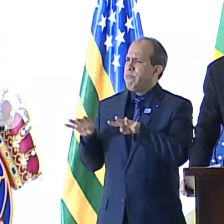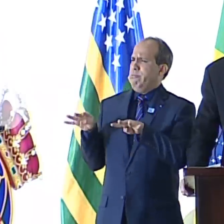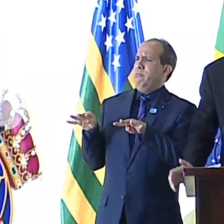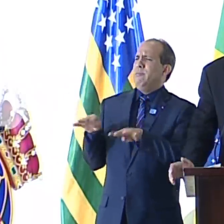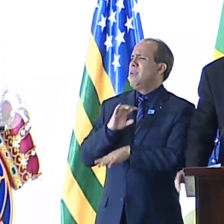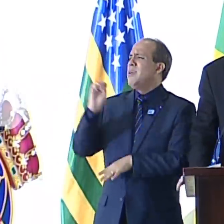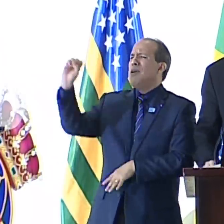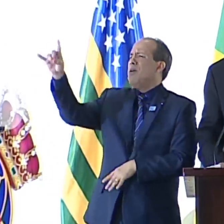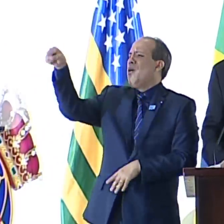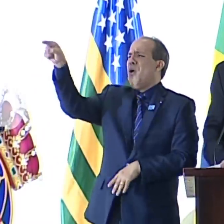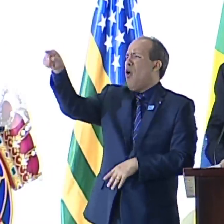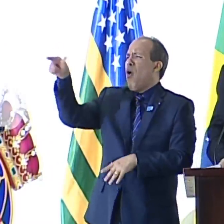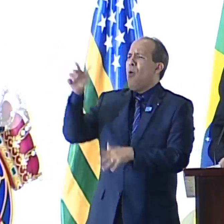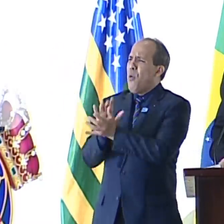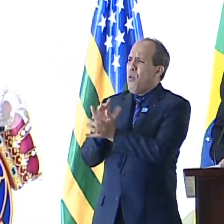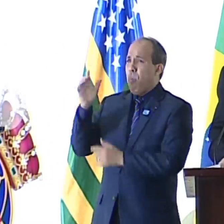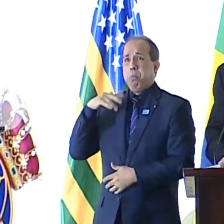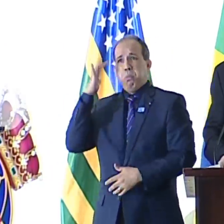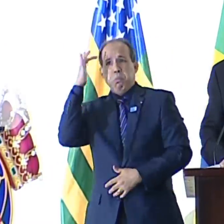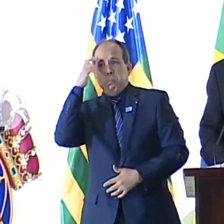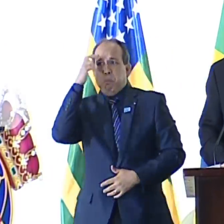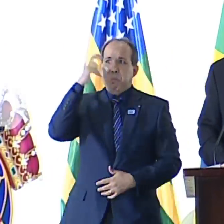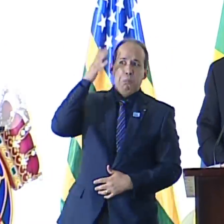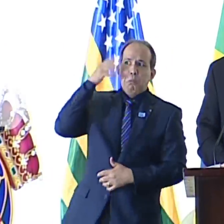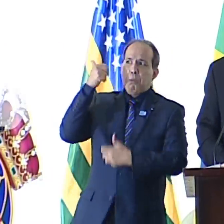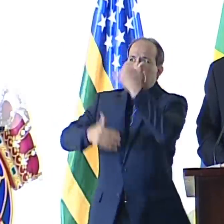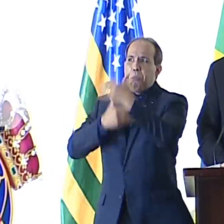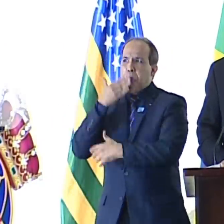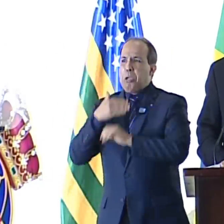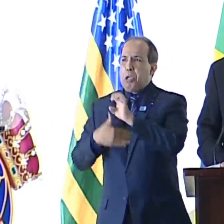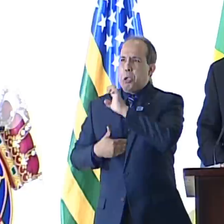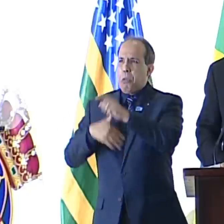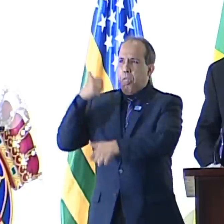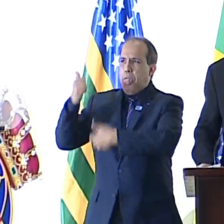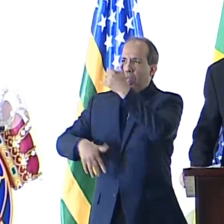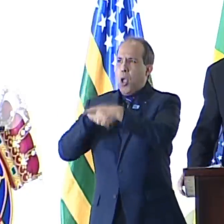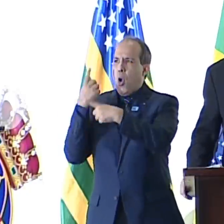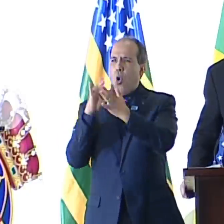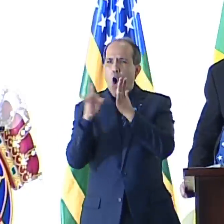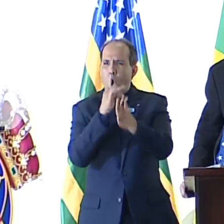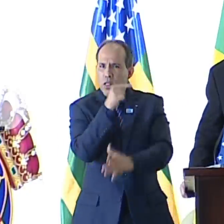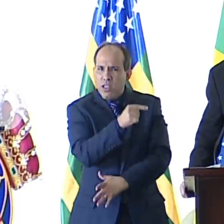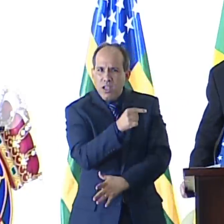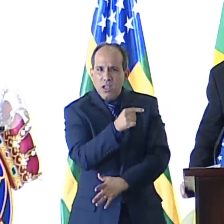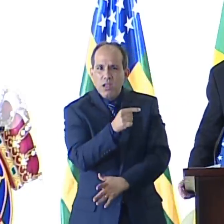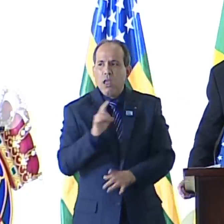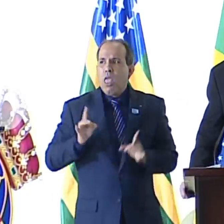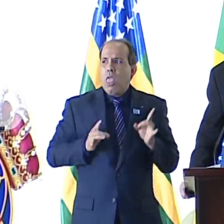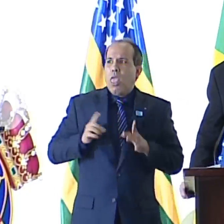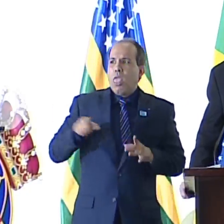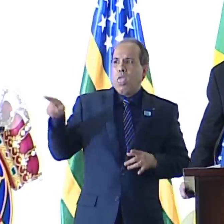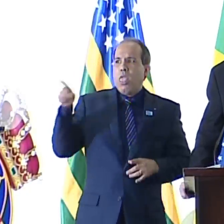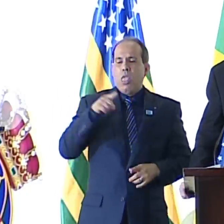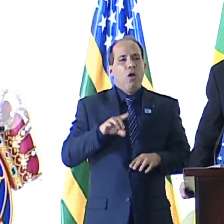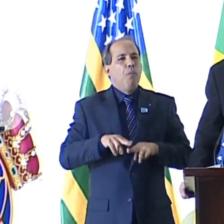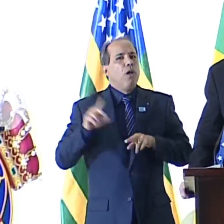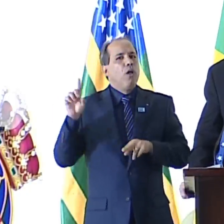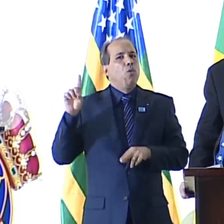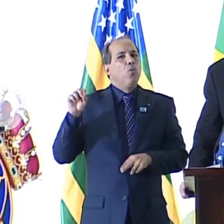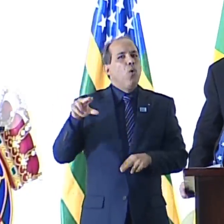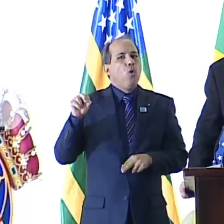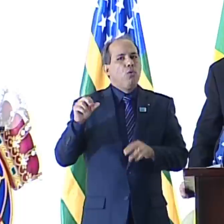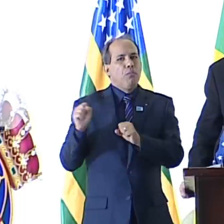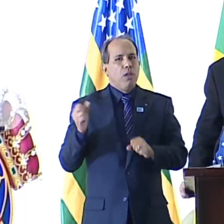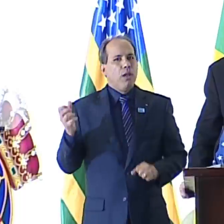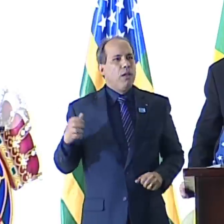intelectuais prudentes e sofisticados. Esse povo revolta os esquerdistas que o detestam. Amedronta os antigos e os mais recentes donos do poder.